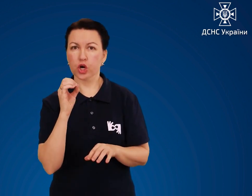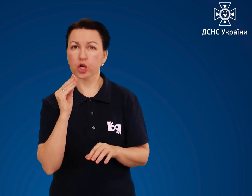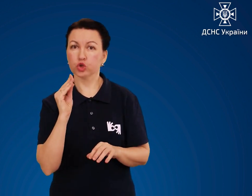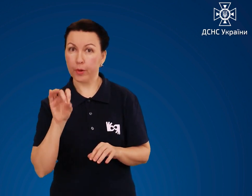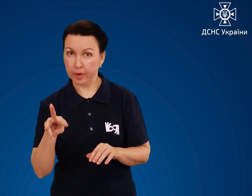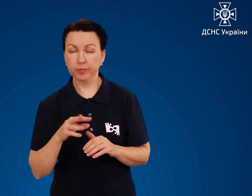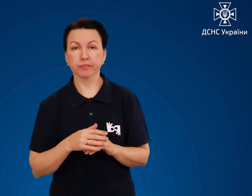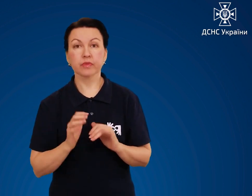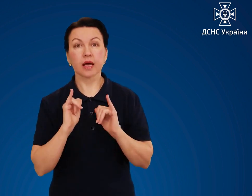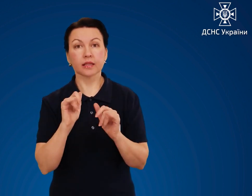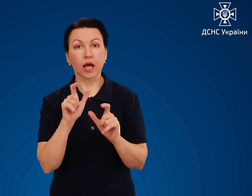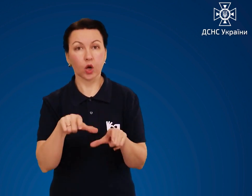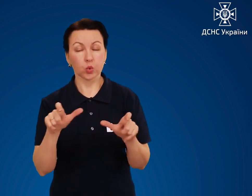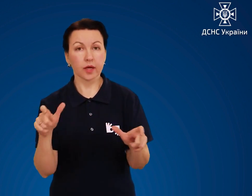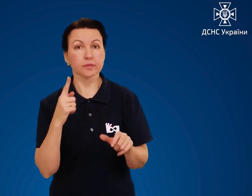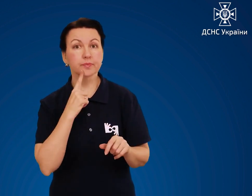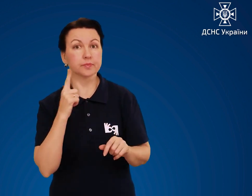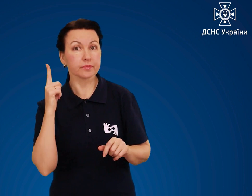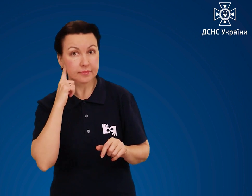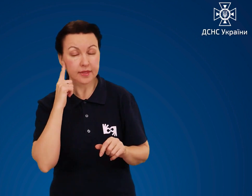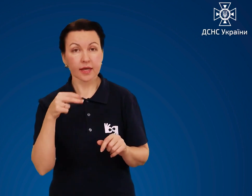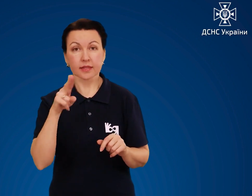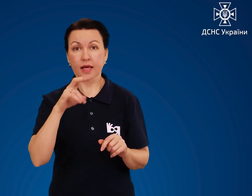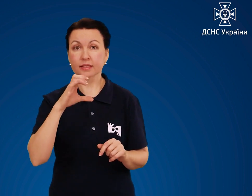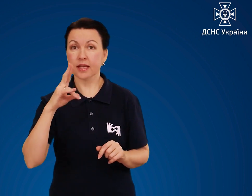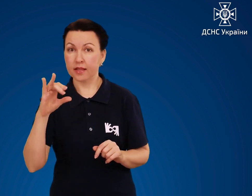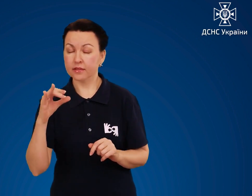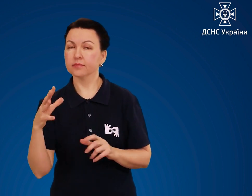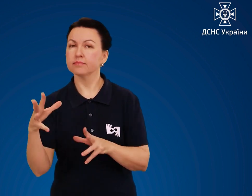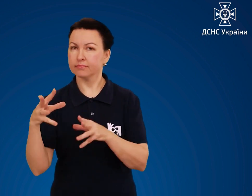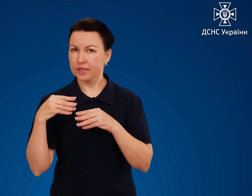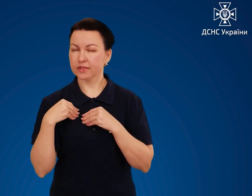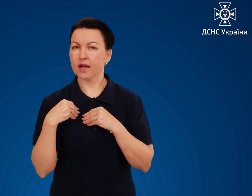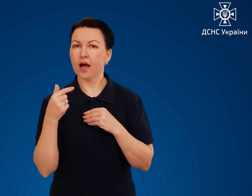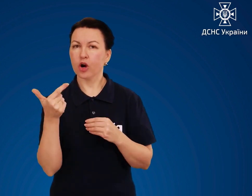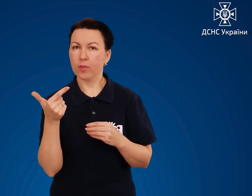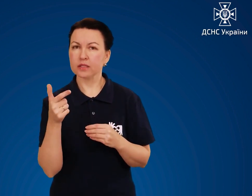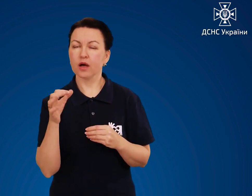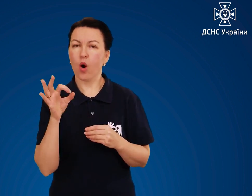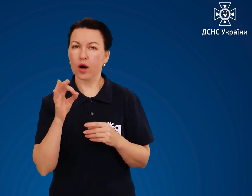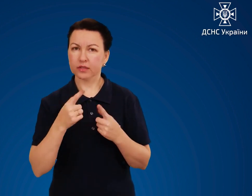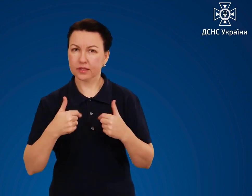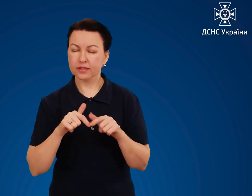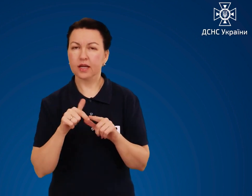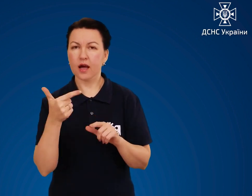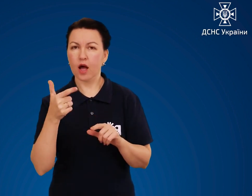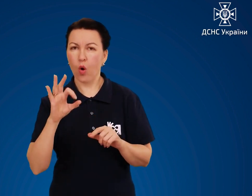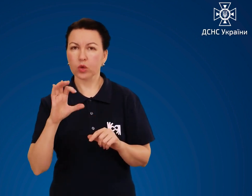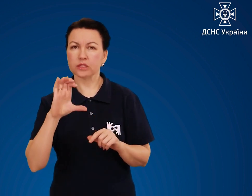Для людей з порушенням слуху ДСНС спільно з громадською організацією «Громадський рух соціальна єдність»